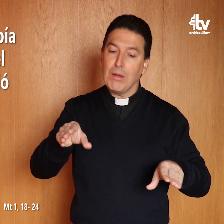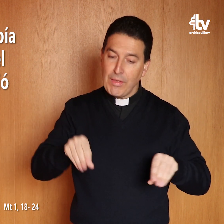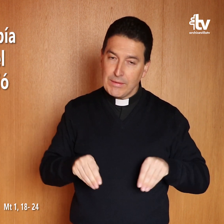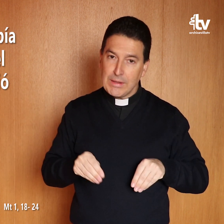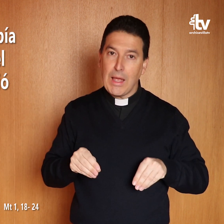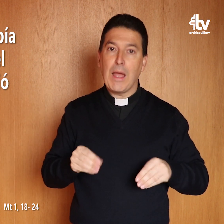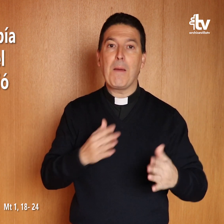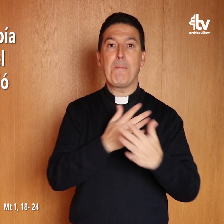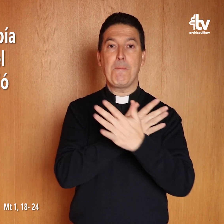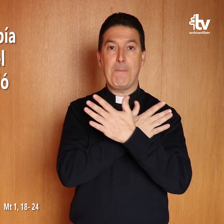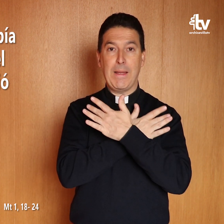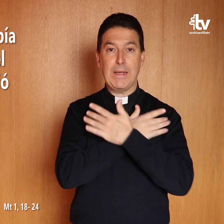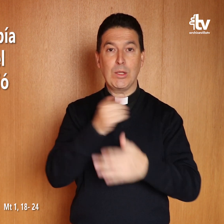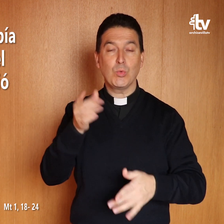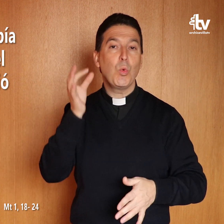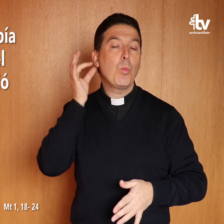y acogió a su mujer.